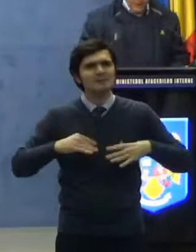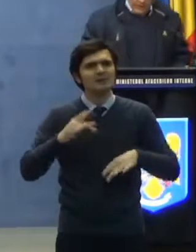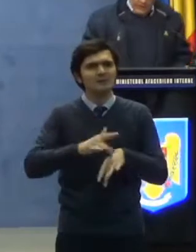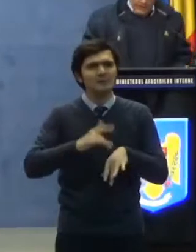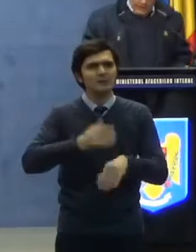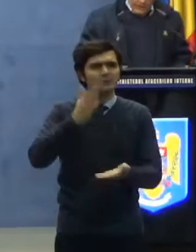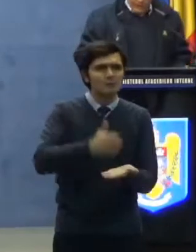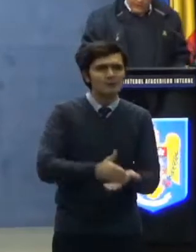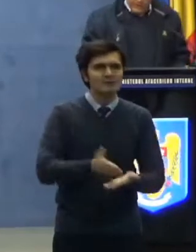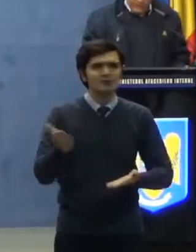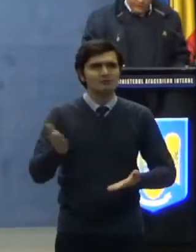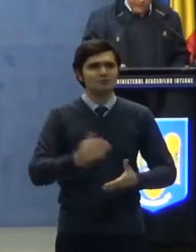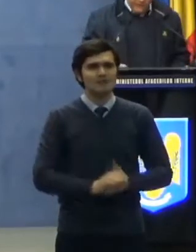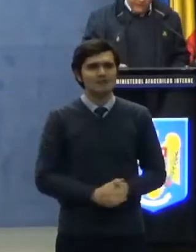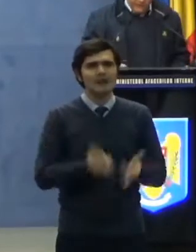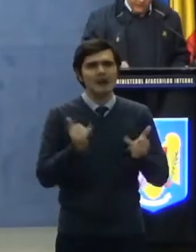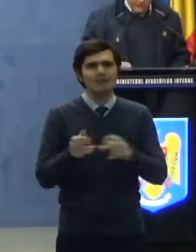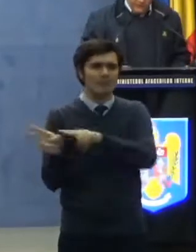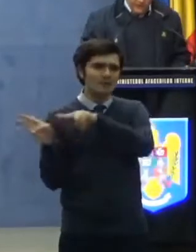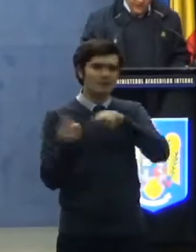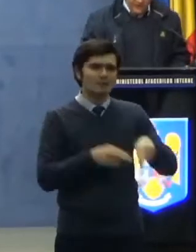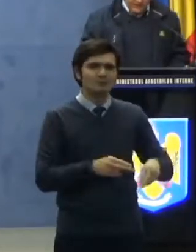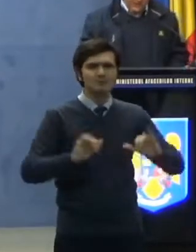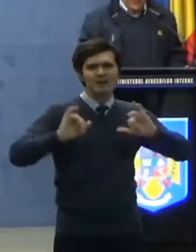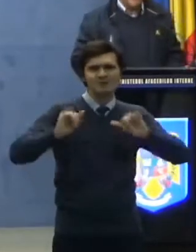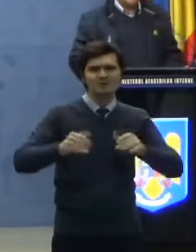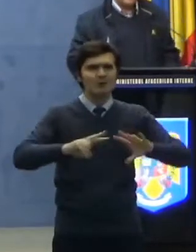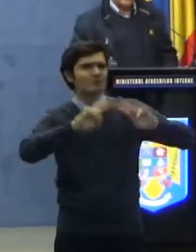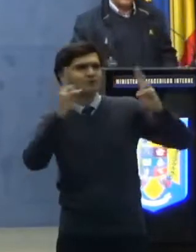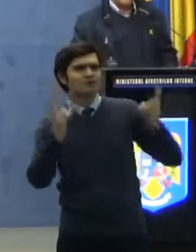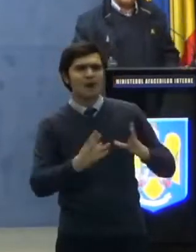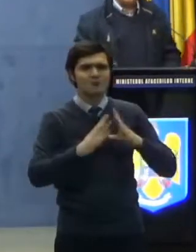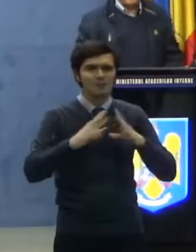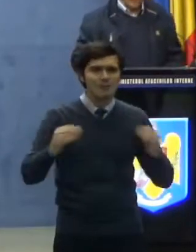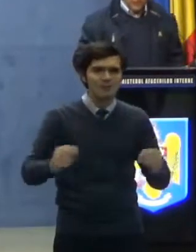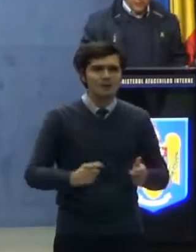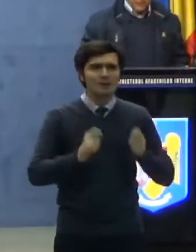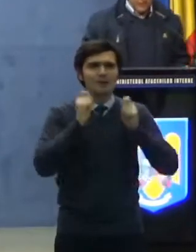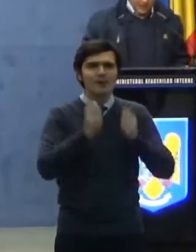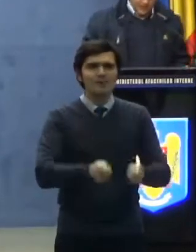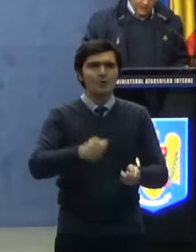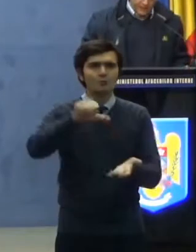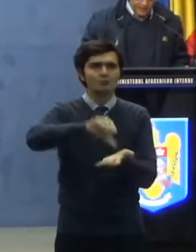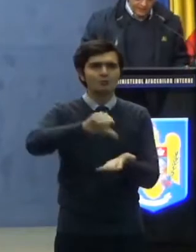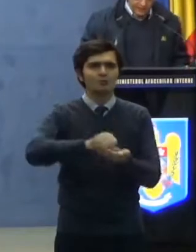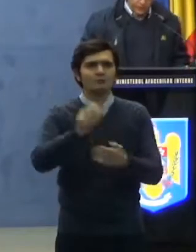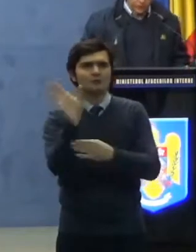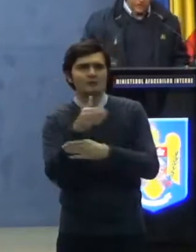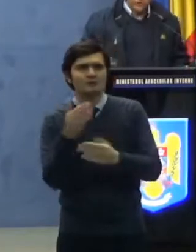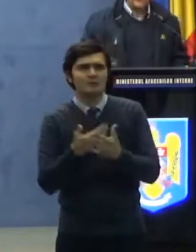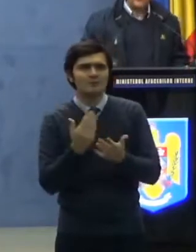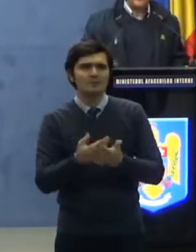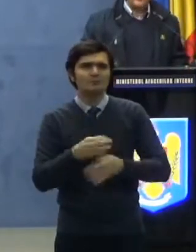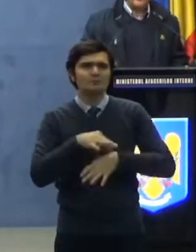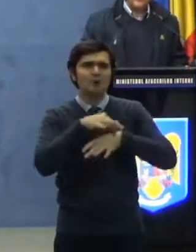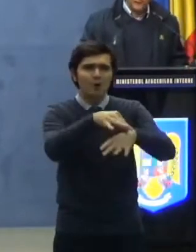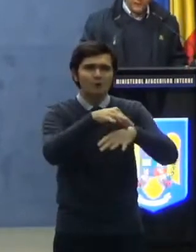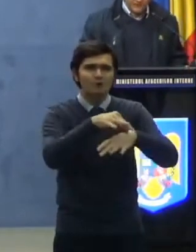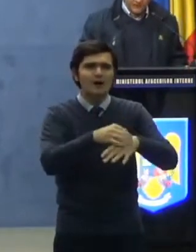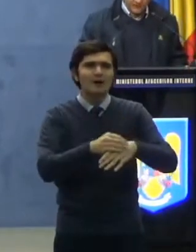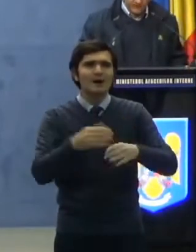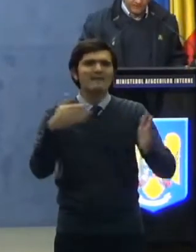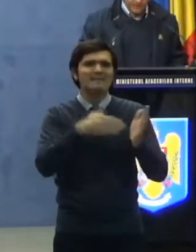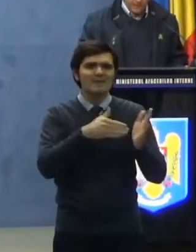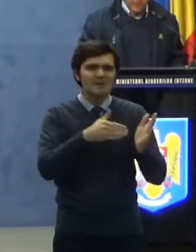Acum, revenind la situația generală în țara, raportul Centrului Național de Conducere și Coordonare a